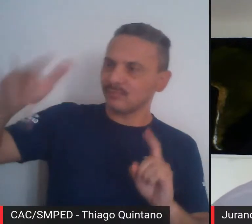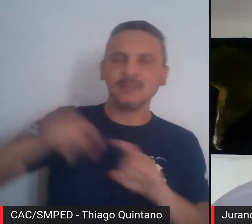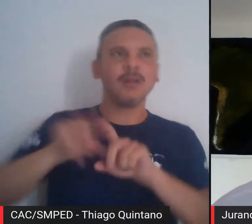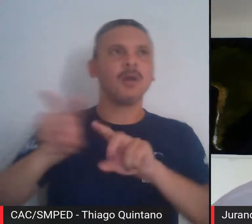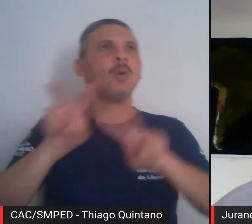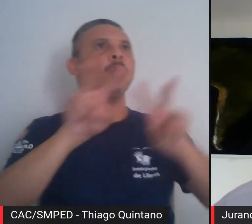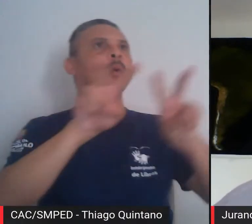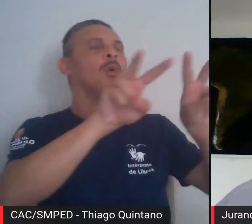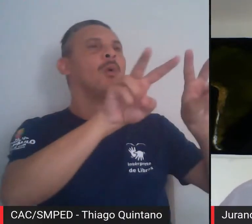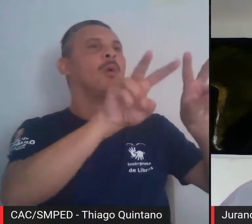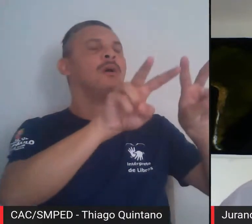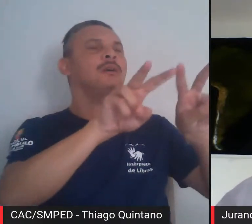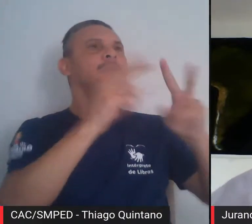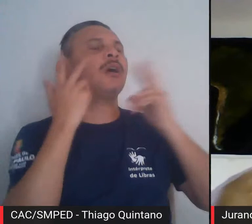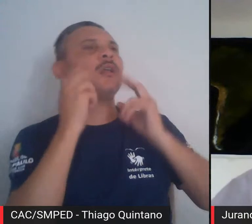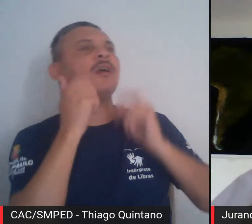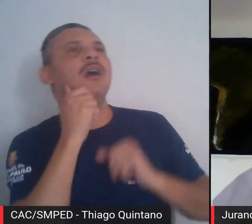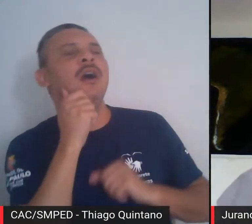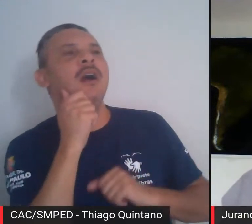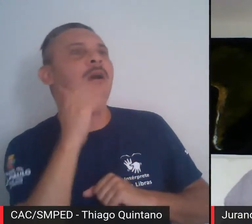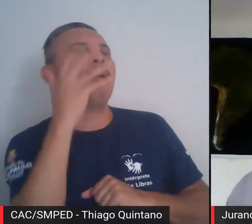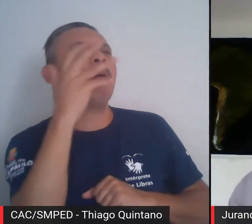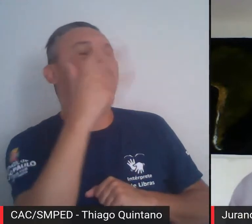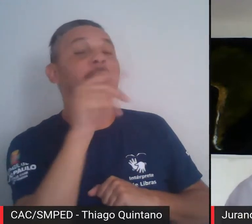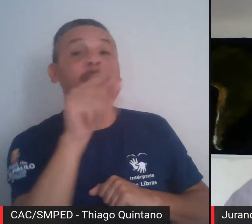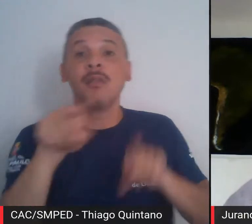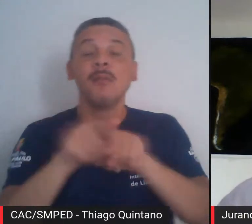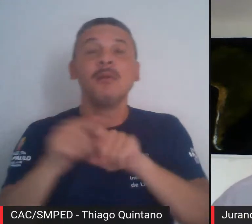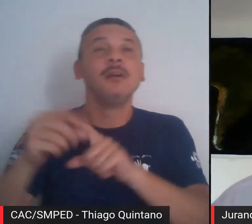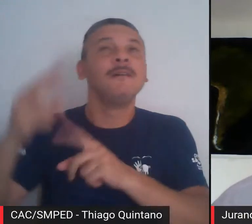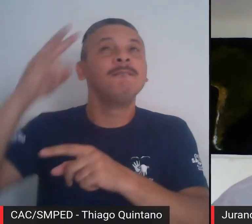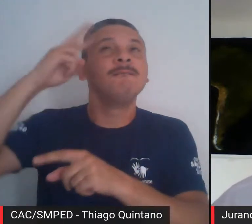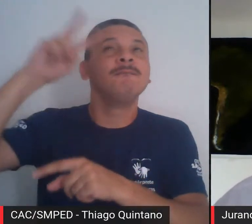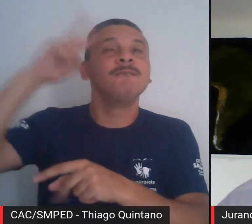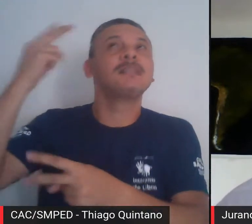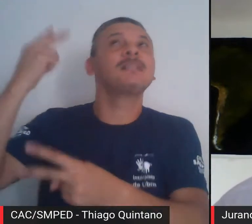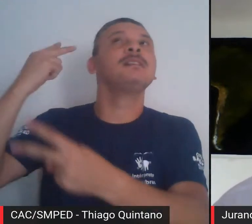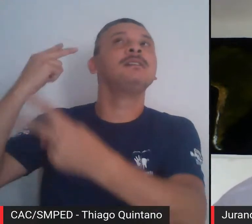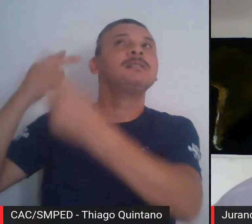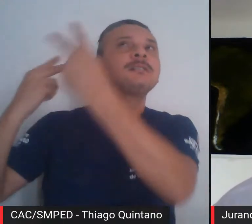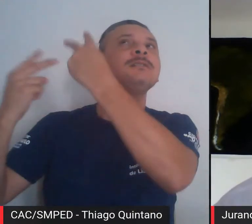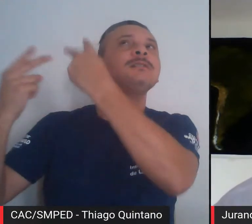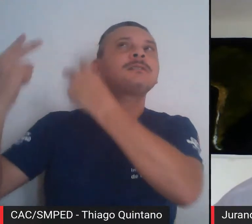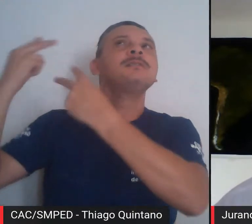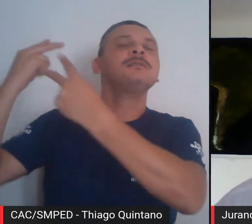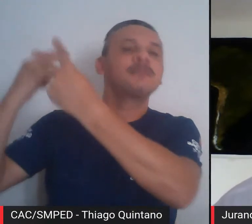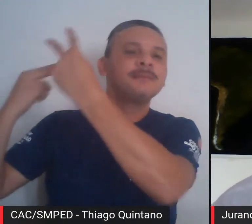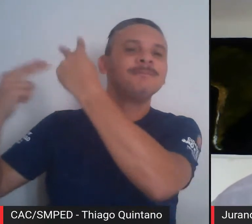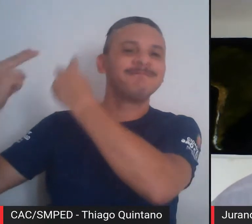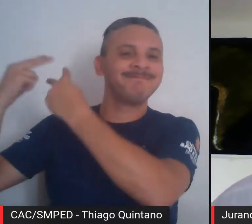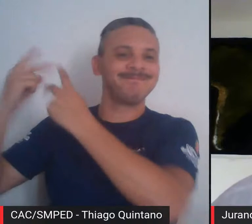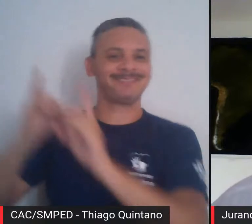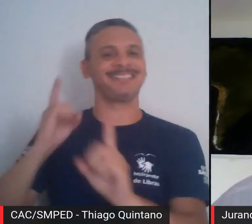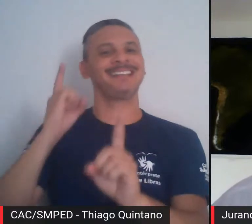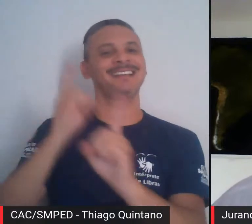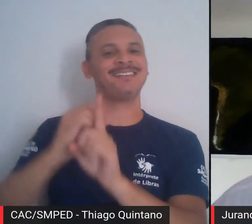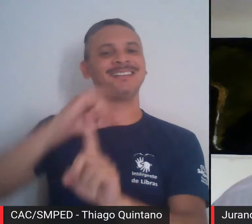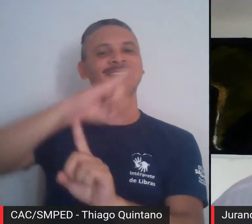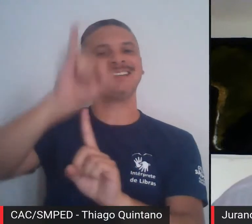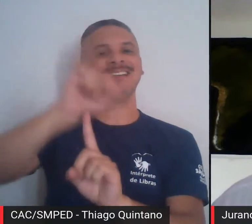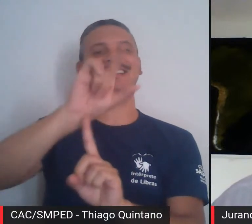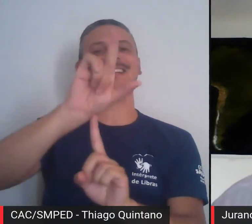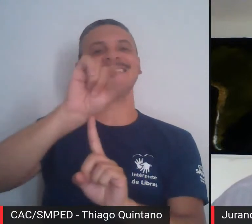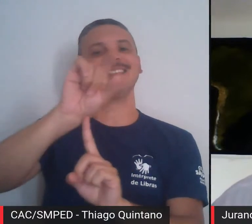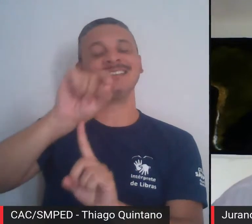história, porque quando a gente vai correr atrás, vai atrás, nós descobrimos que o Pico do Jaraguá foi um ponto de